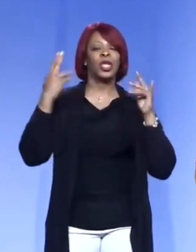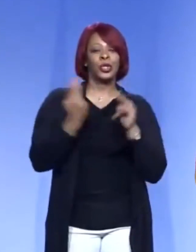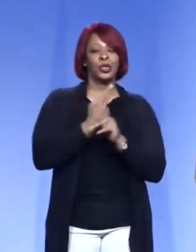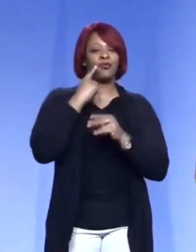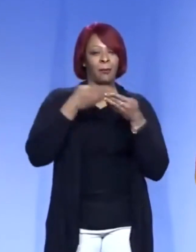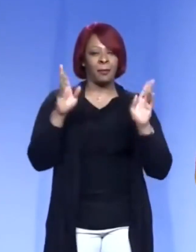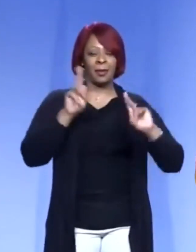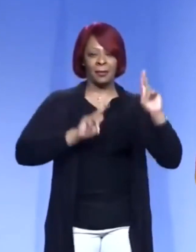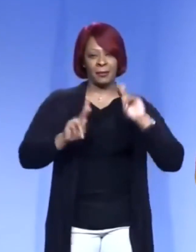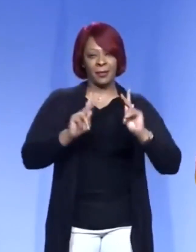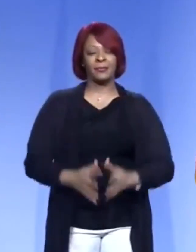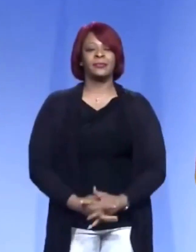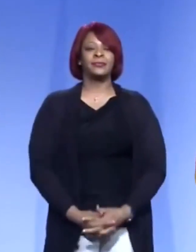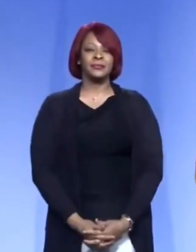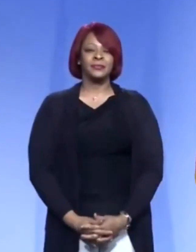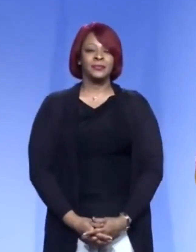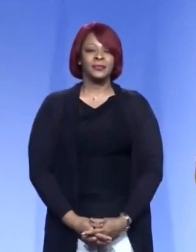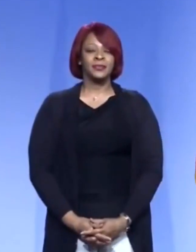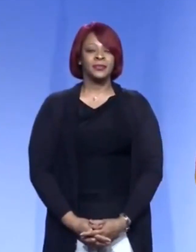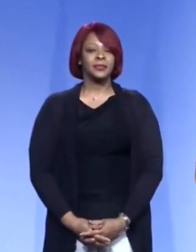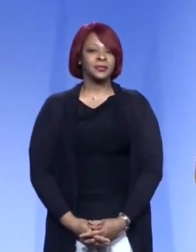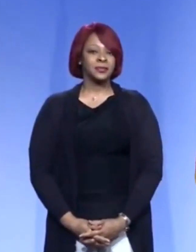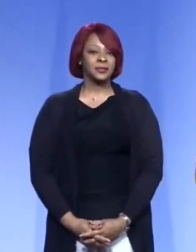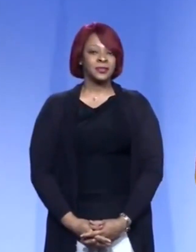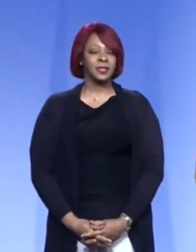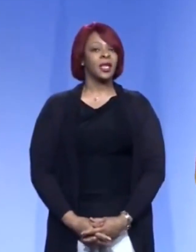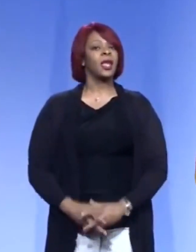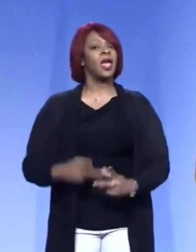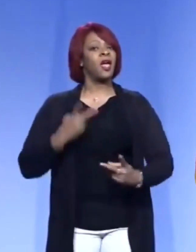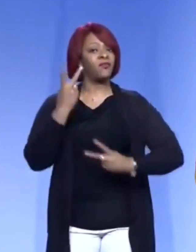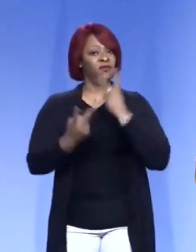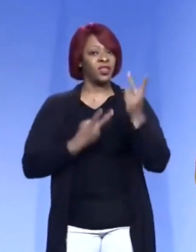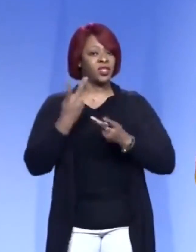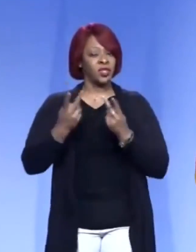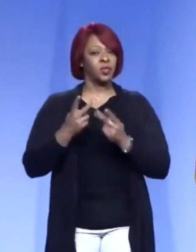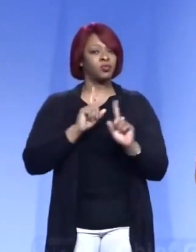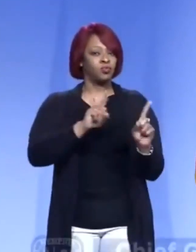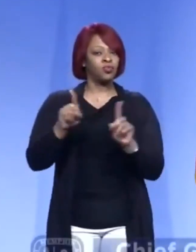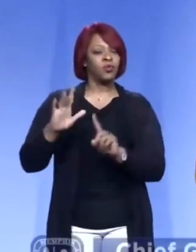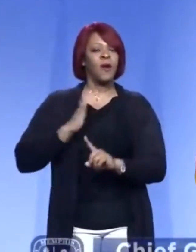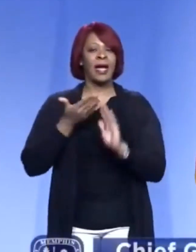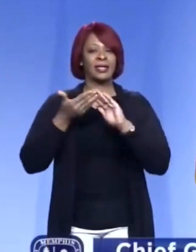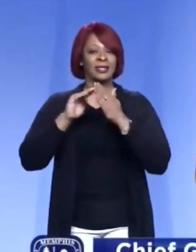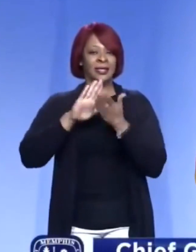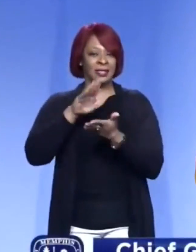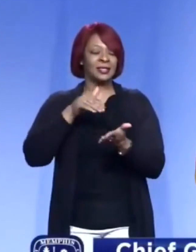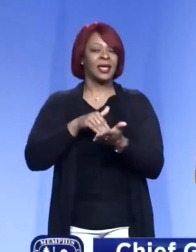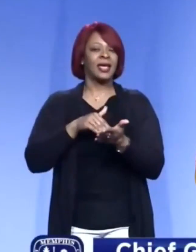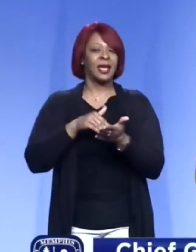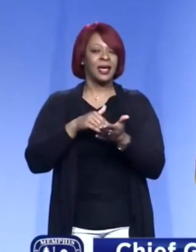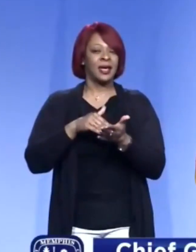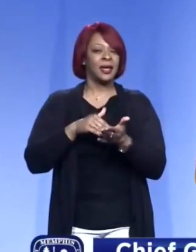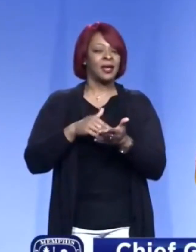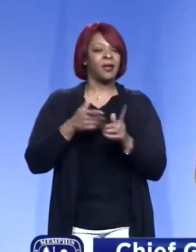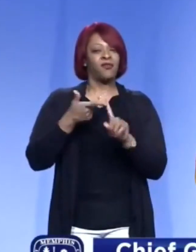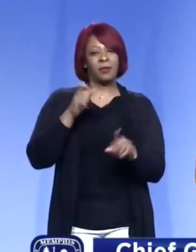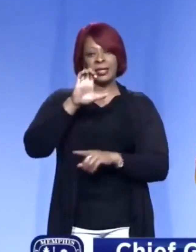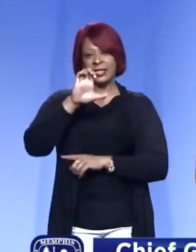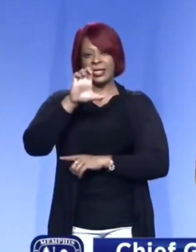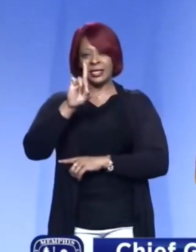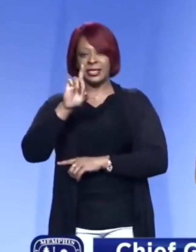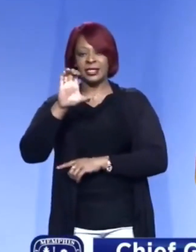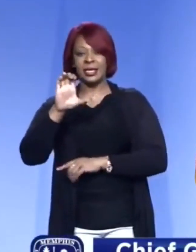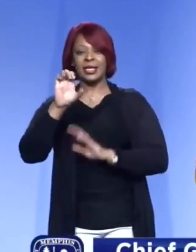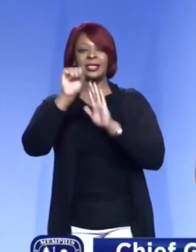usar para el público. Además, tuvimos a funcionarios del estado de Tennessee y de los CDC en nuestra ciudad esta semana.